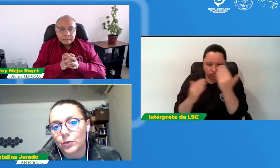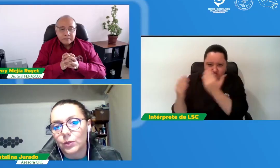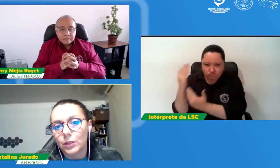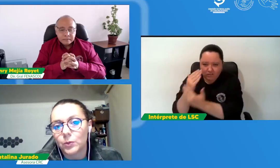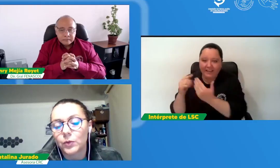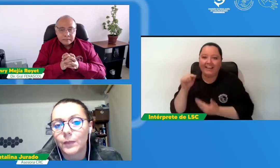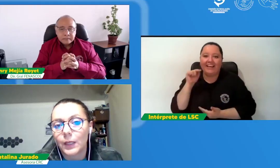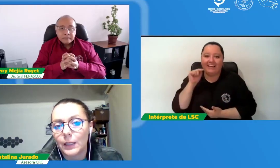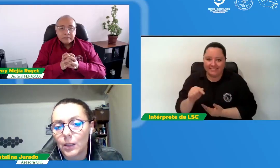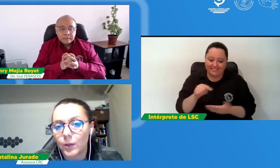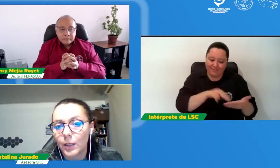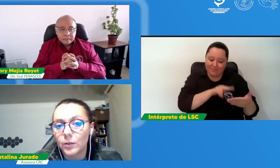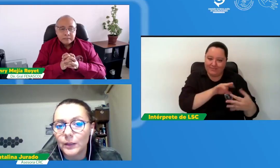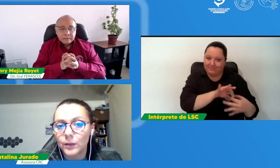tenemos al interno de la comisión